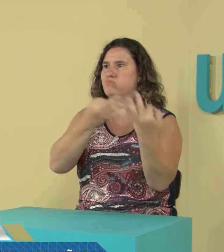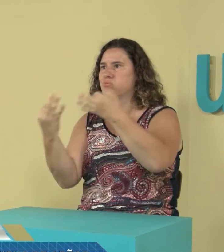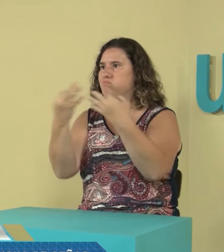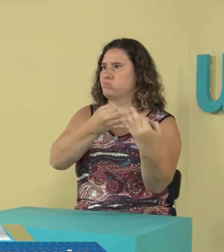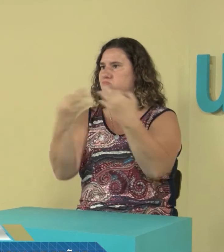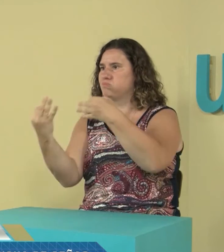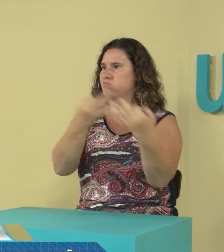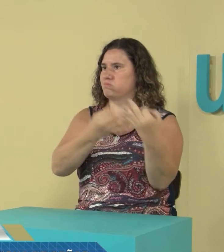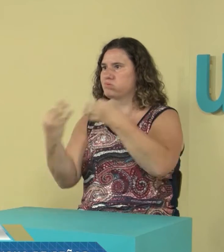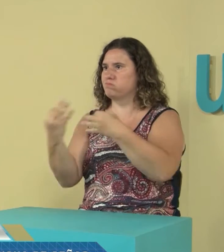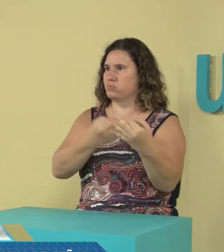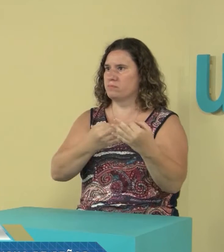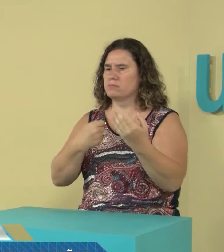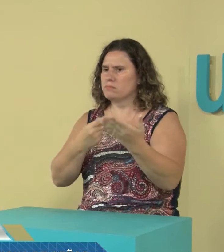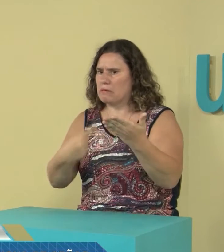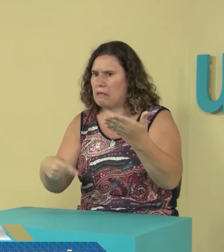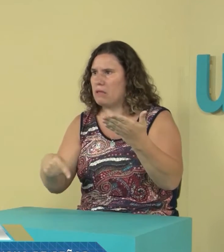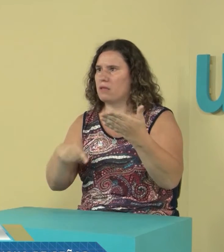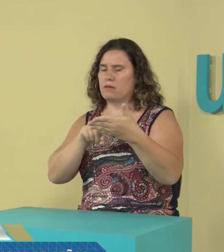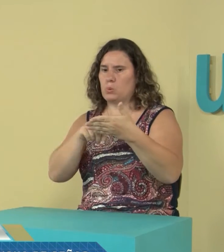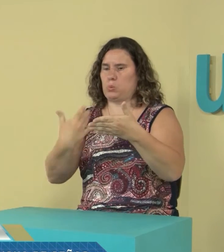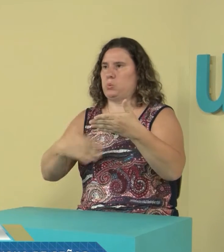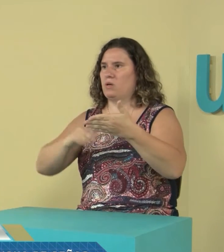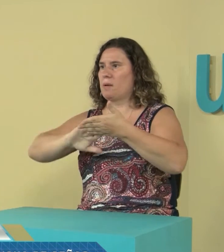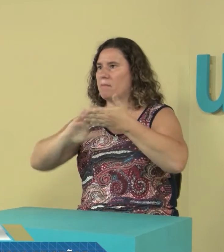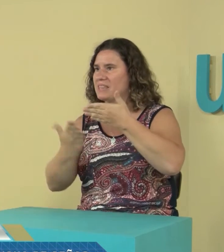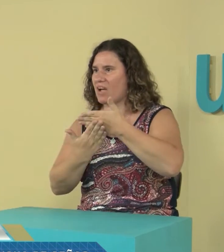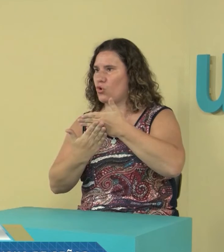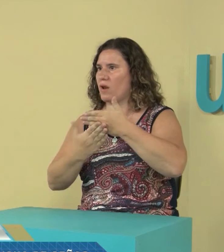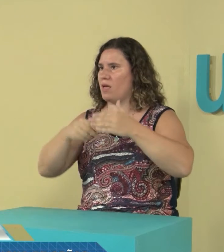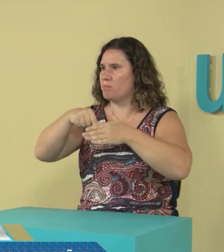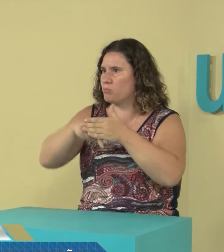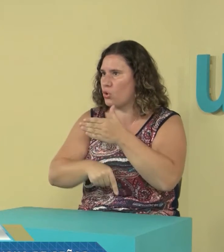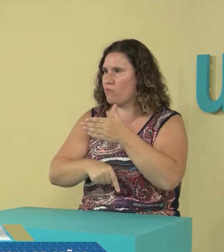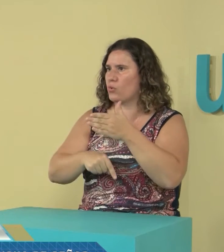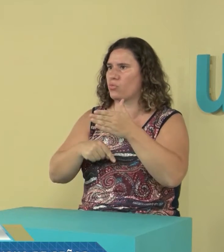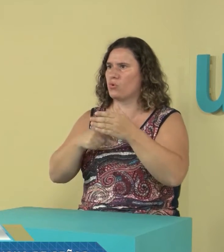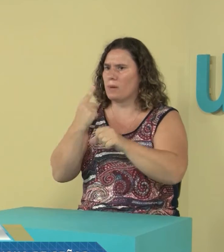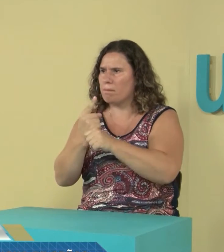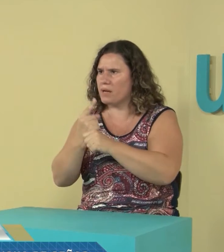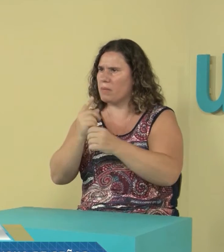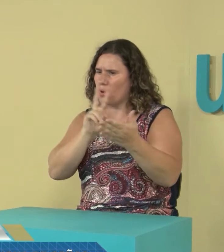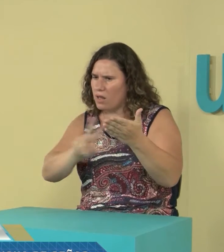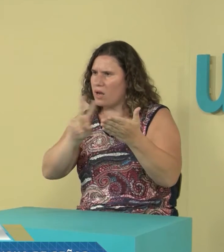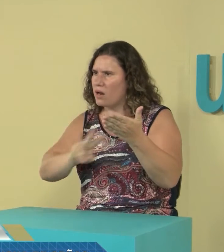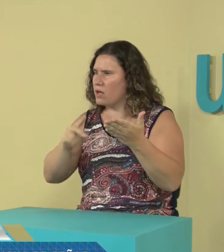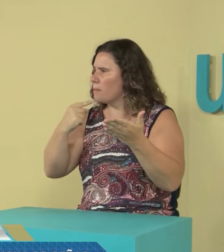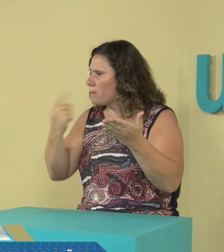cuántos intérpretes se necesitan, y de ahí viendo cómo se divide el texto para cada uno. También sabemos que hay muchas metáforas,